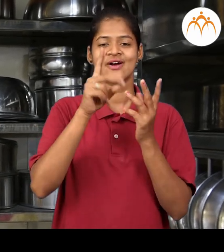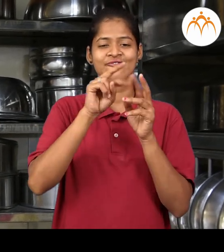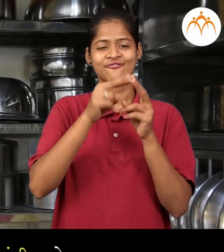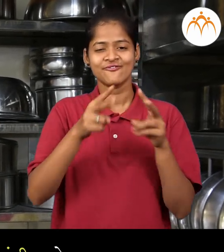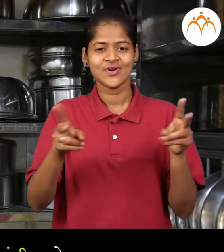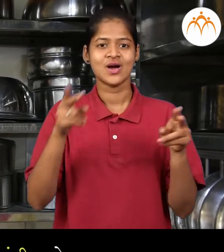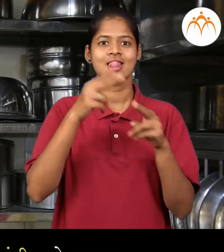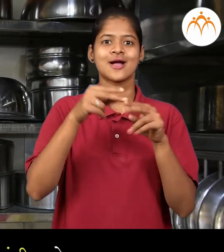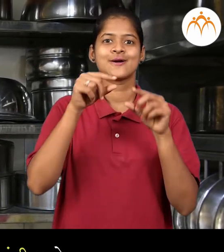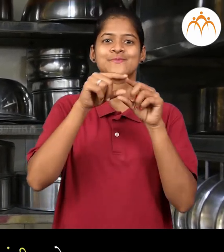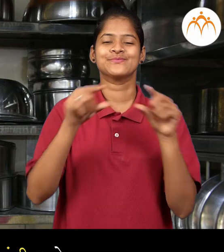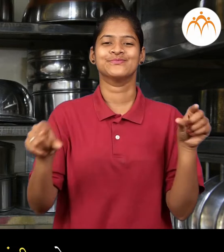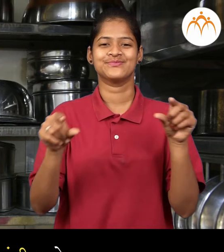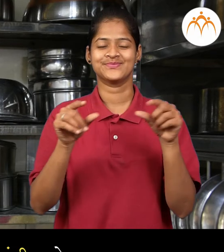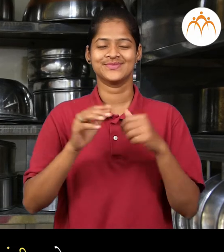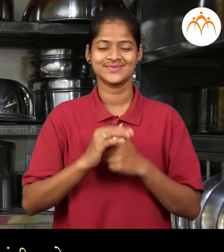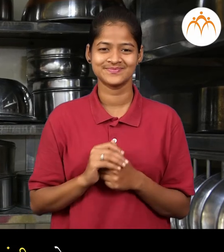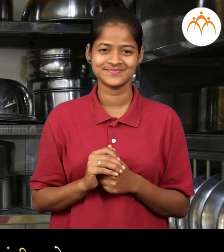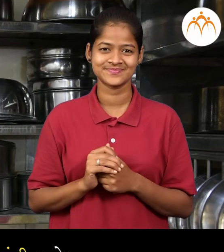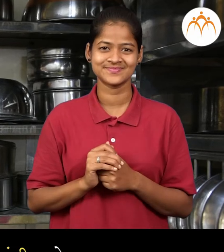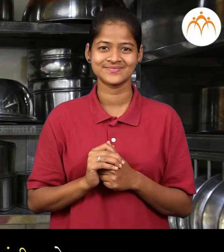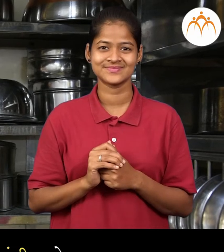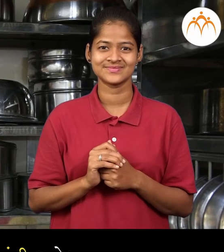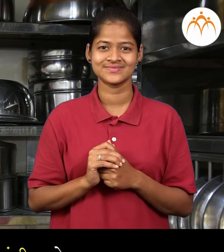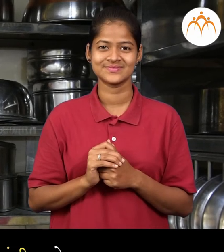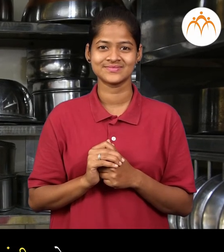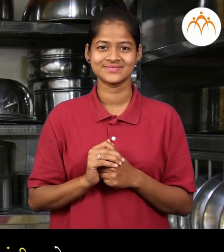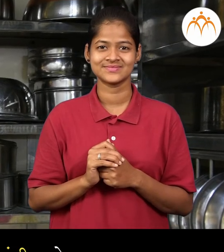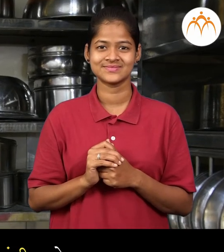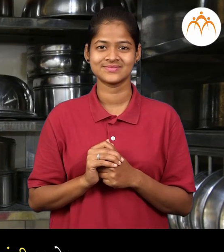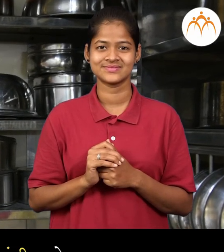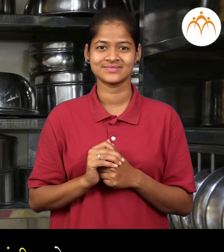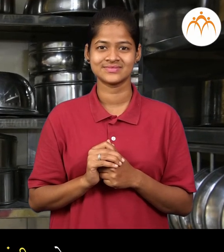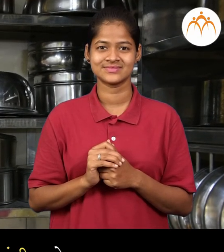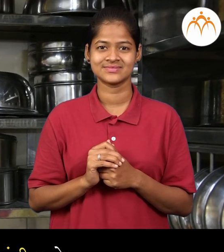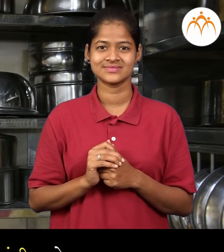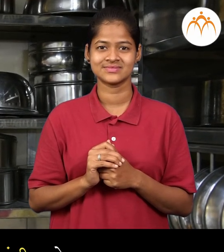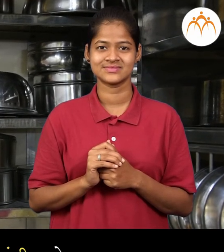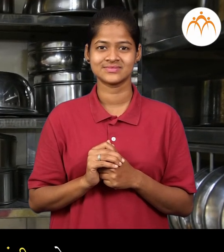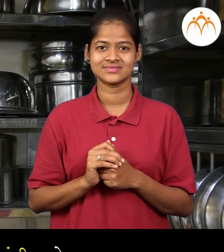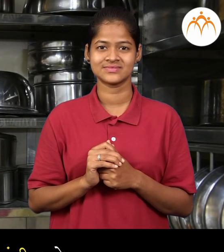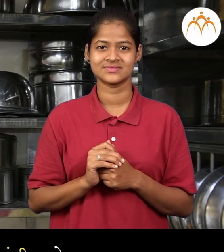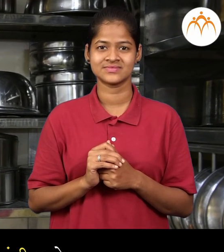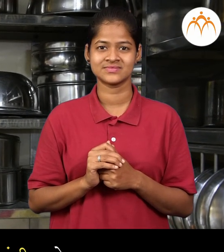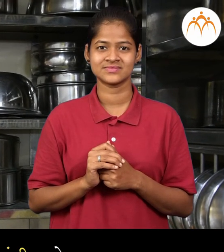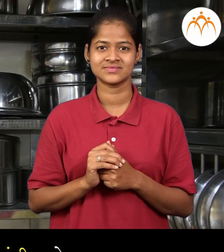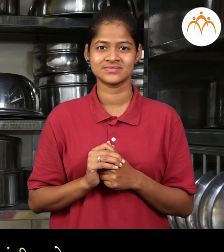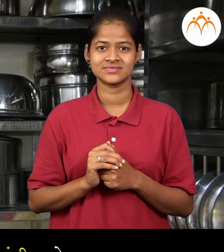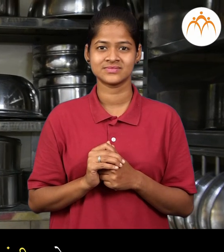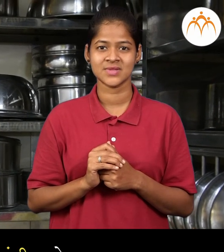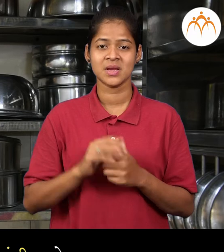ताटल्या या सरवान्ना मिलून भांडी असे मनतात